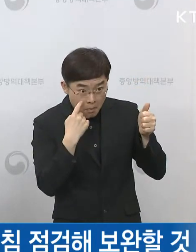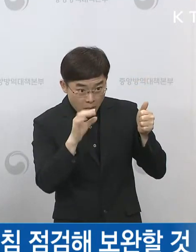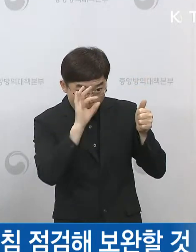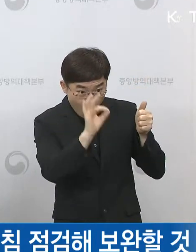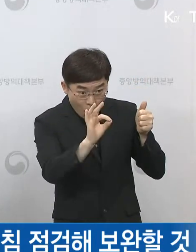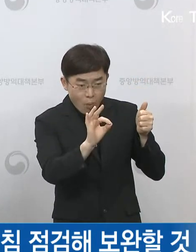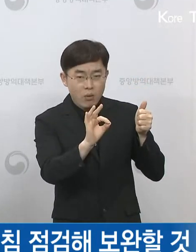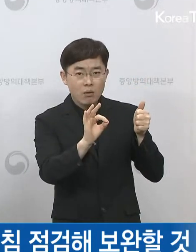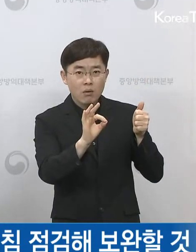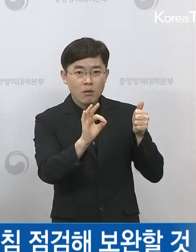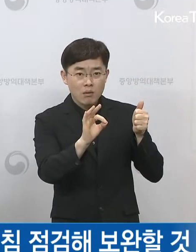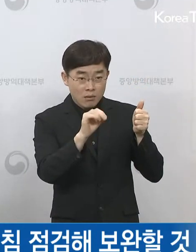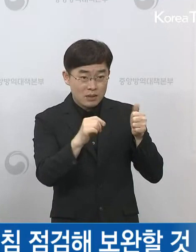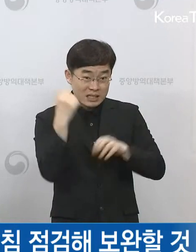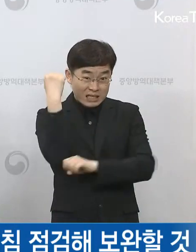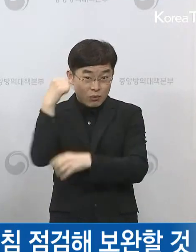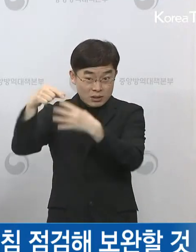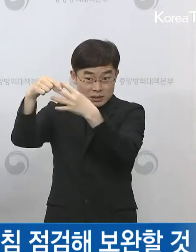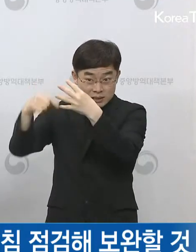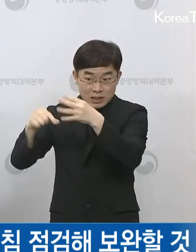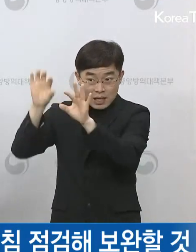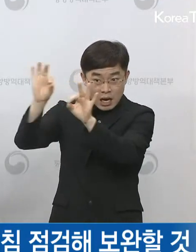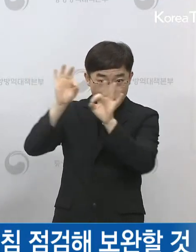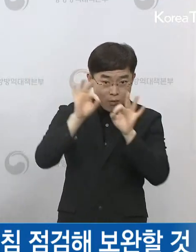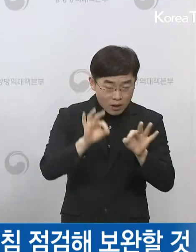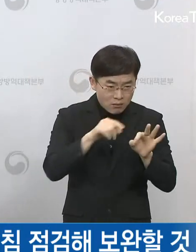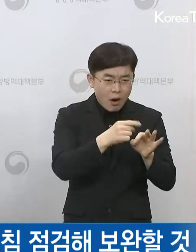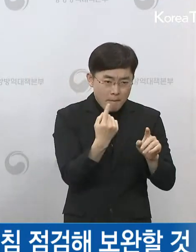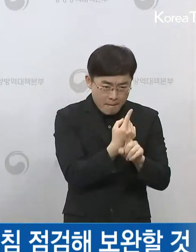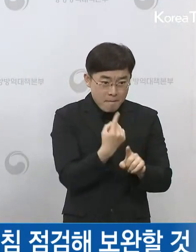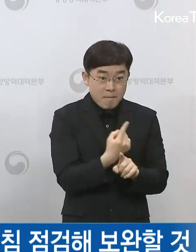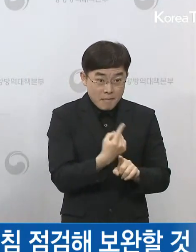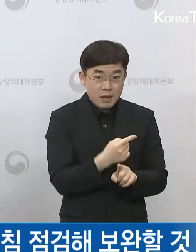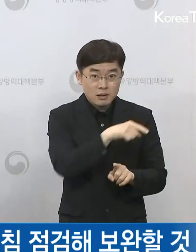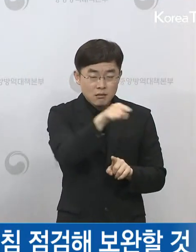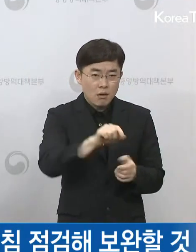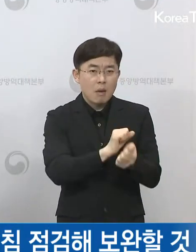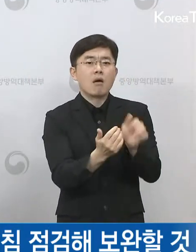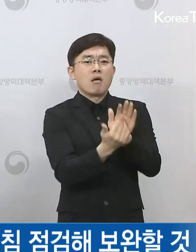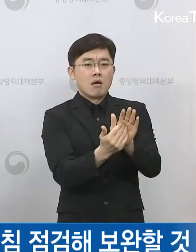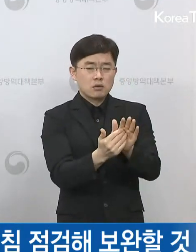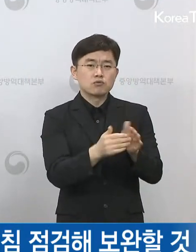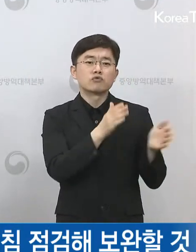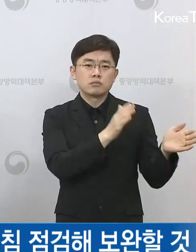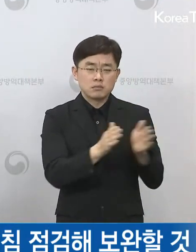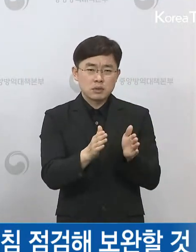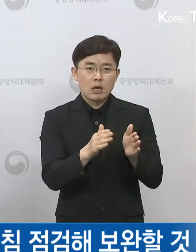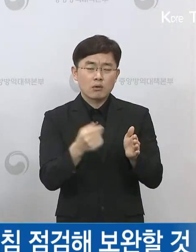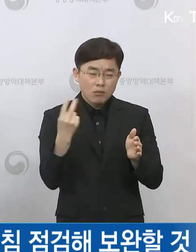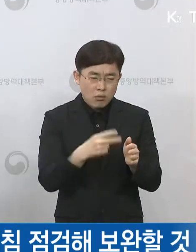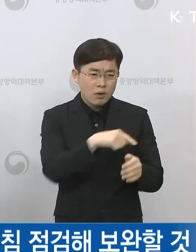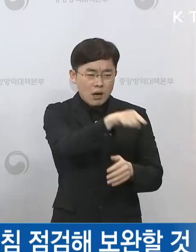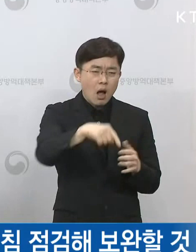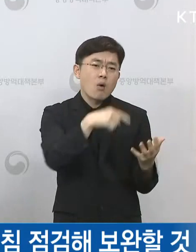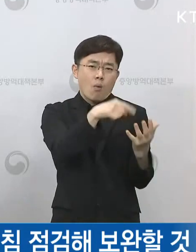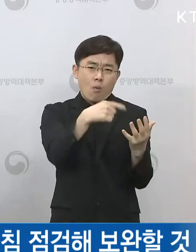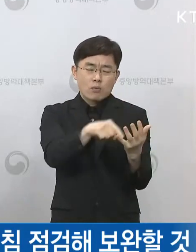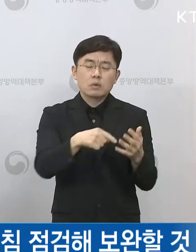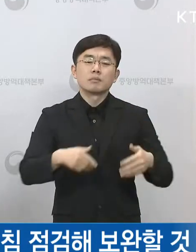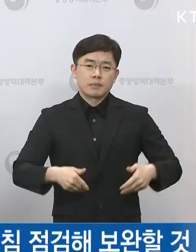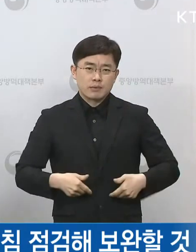실행 가능한 그런 지속 가능한 그런 방역 수칙을 만들고 정착시키고 교육하는 그런